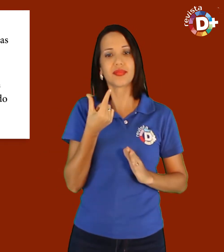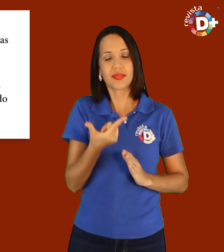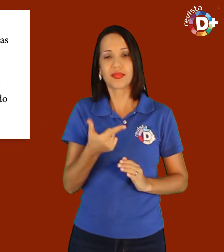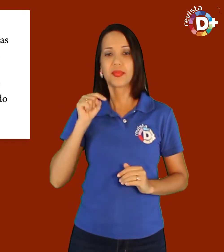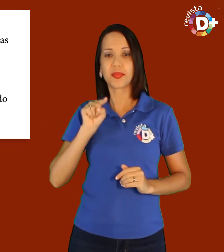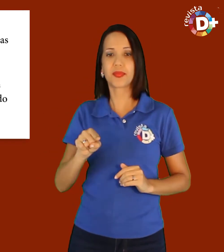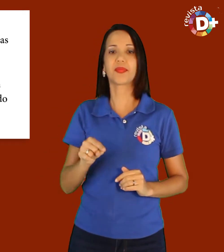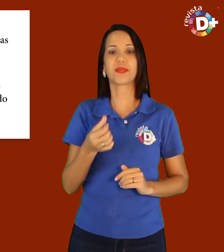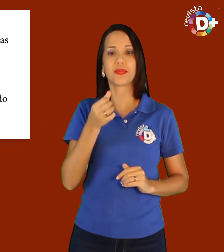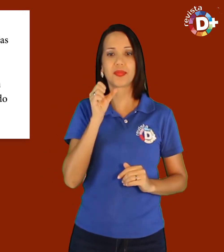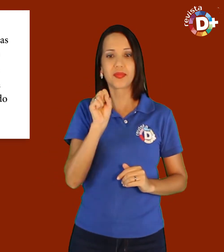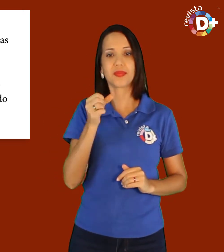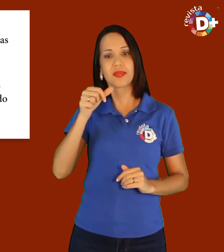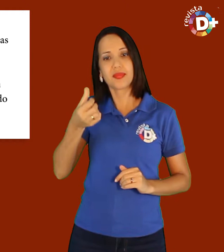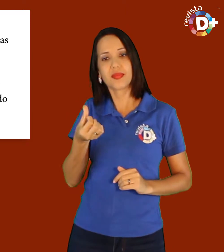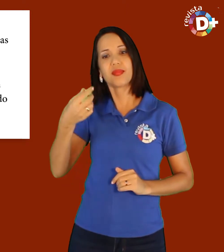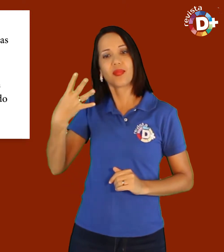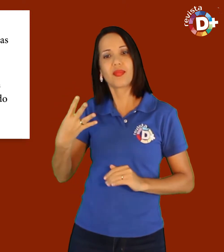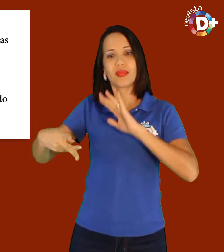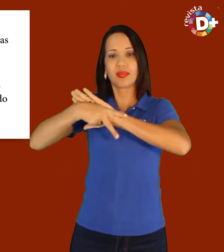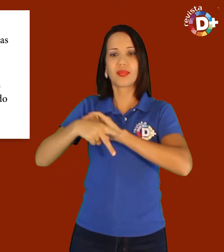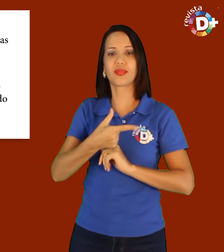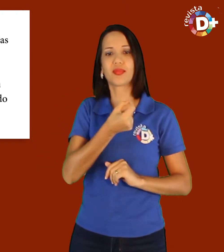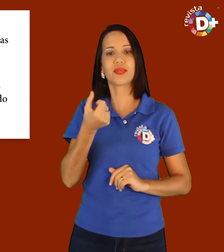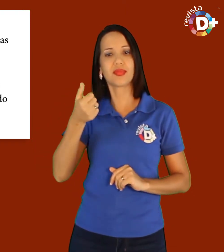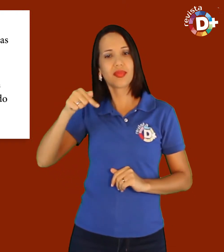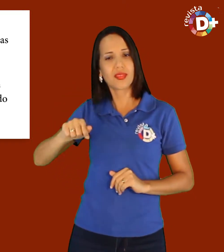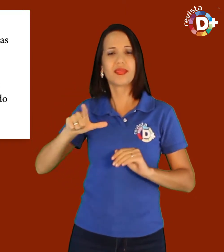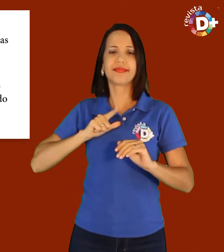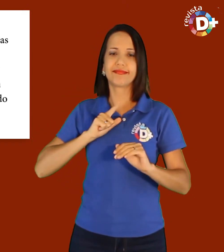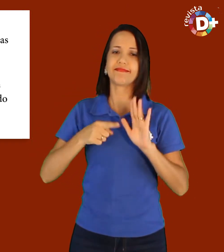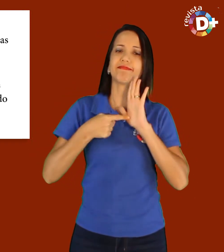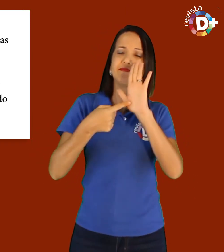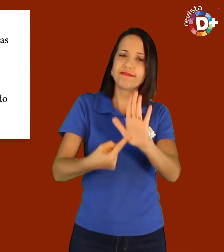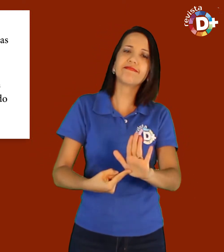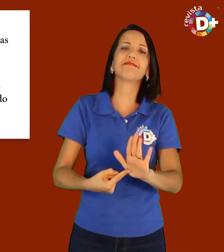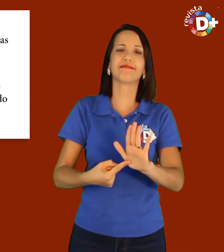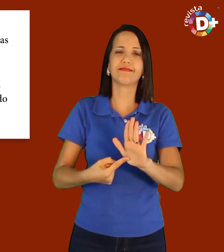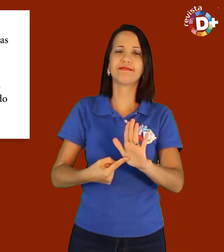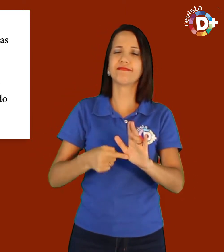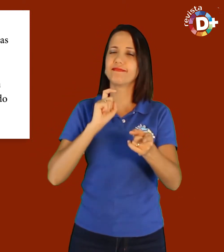.874, de 2017, é o resultado de várias reuniões